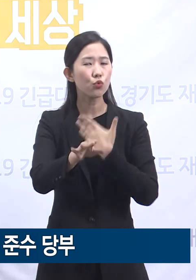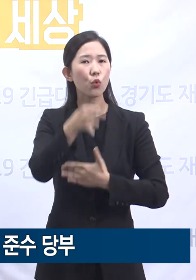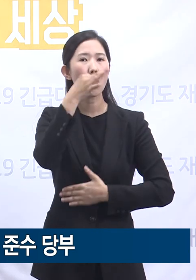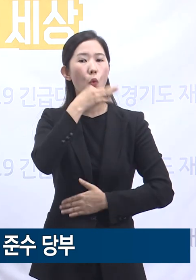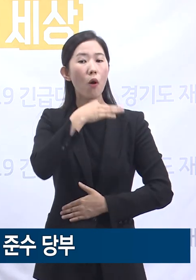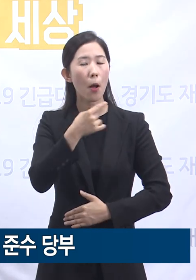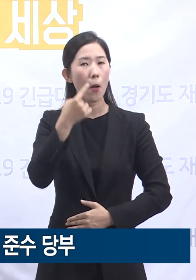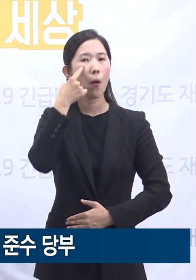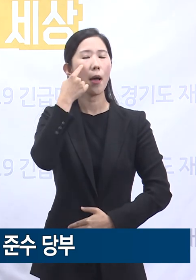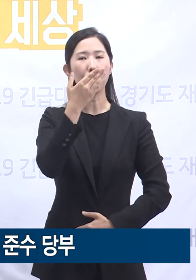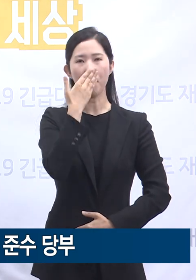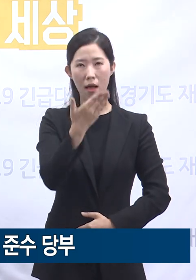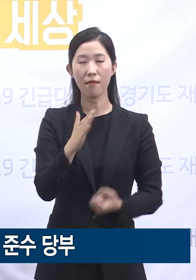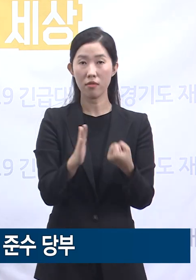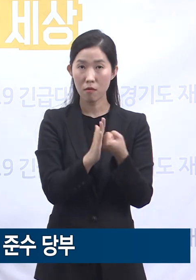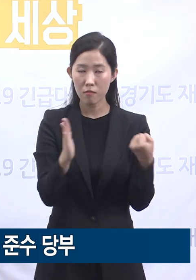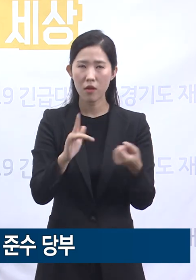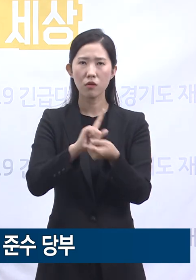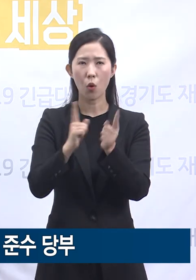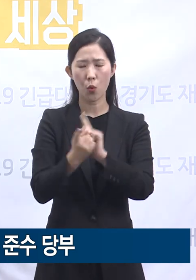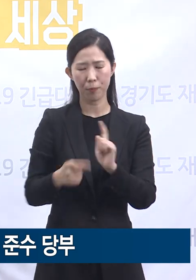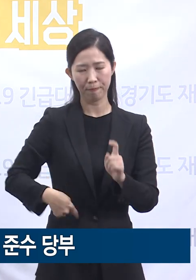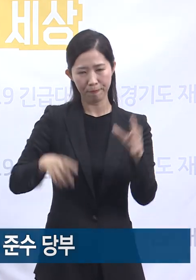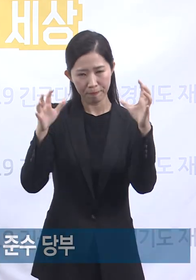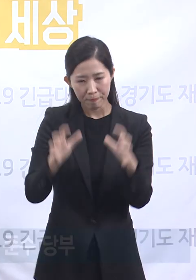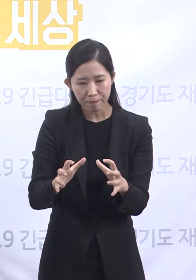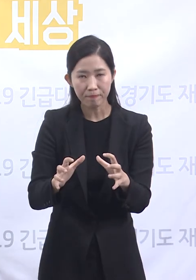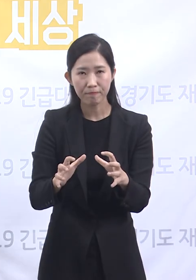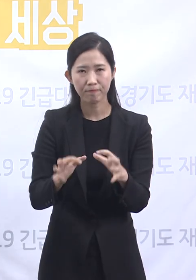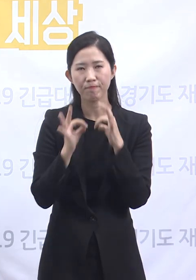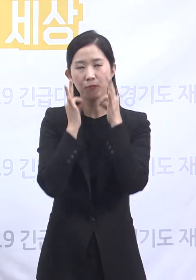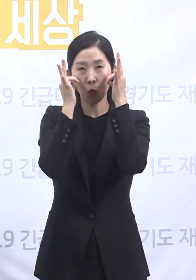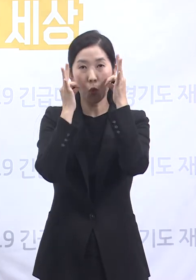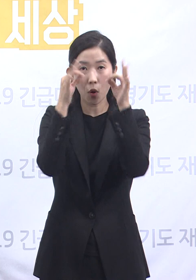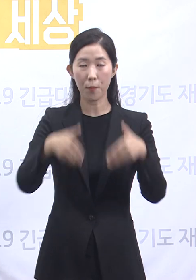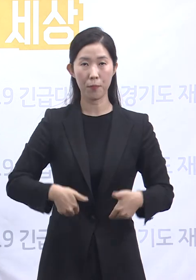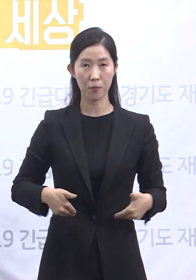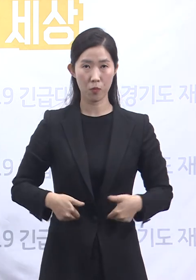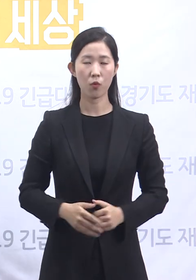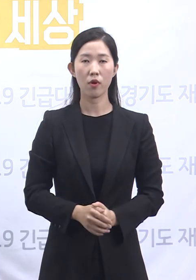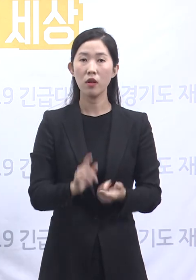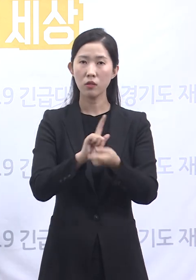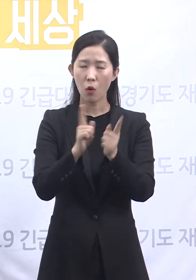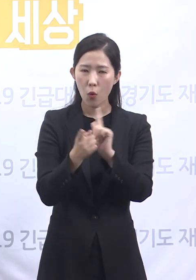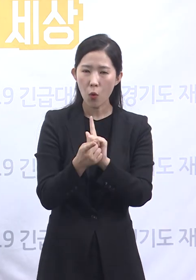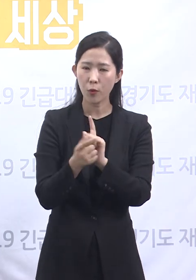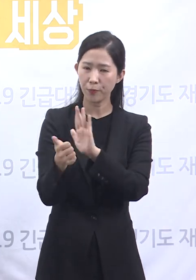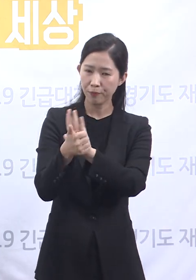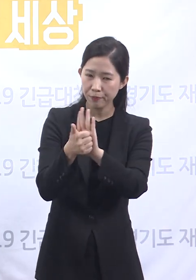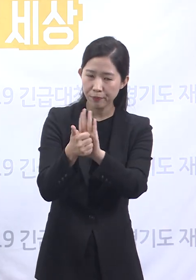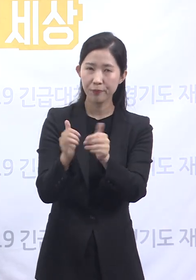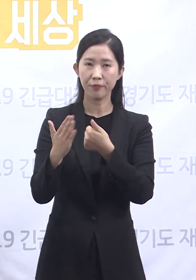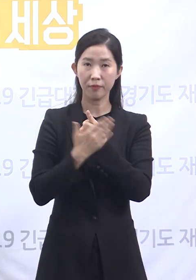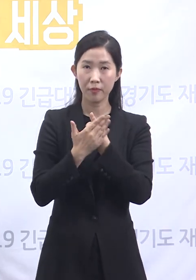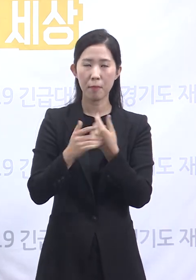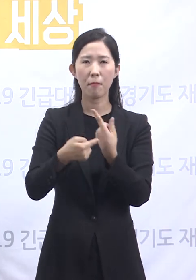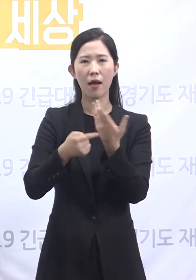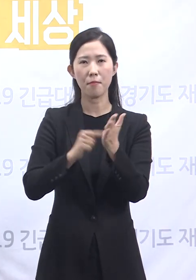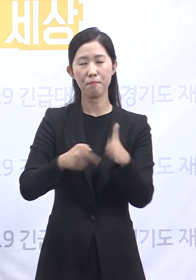따라서 그 기간만큼은 서로 연대하면서 이겨내야 됩니다. 서로가 서로를 지킨다는 마음이 꼭 필요합니다. 감사합니다.